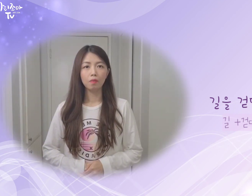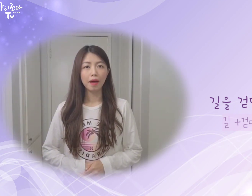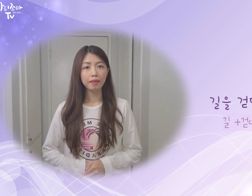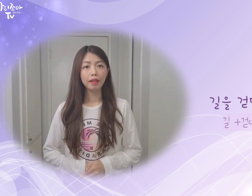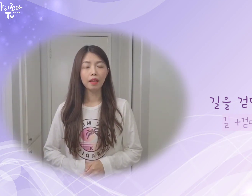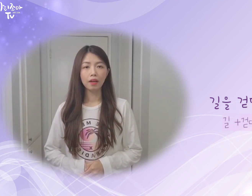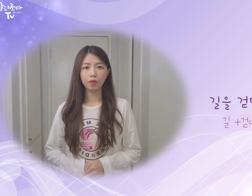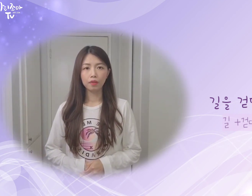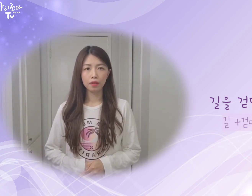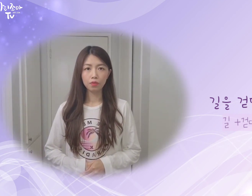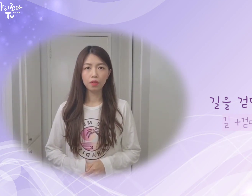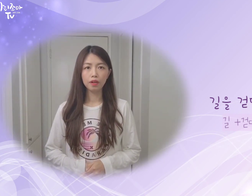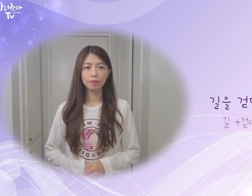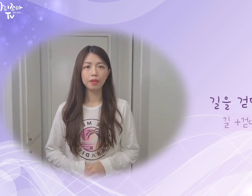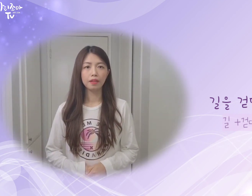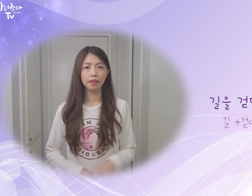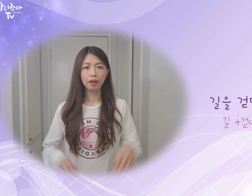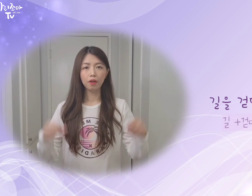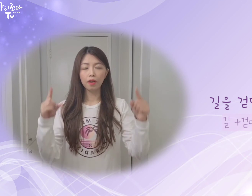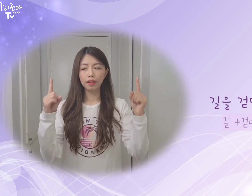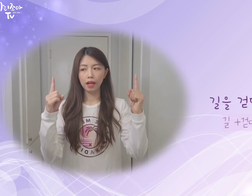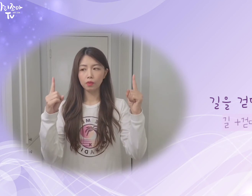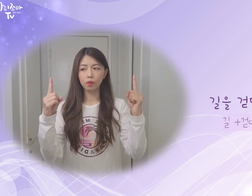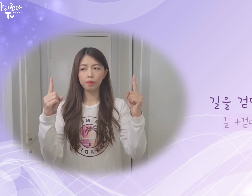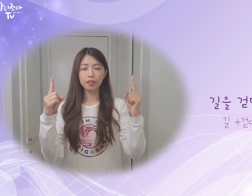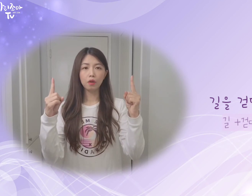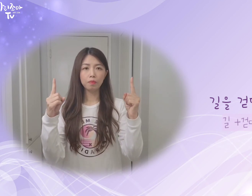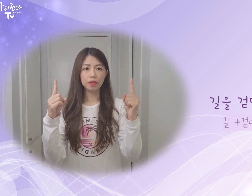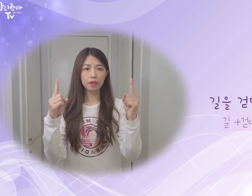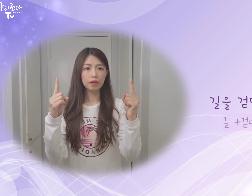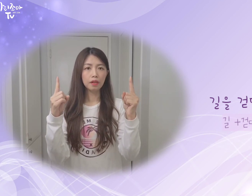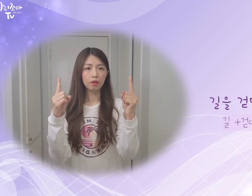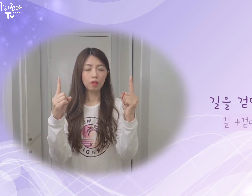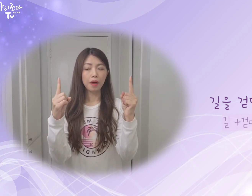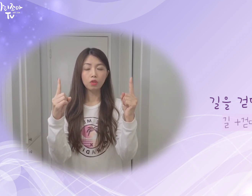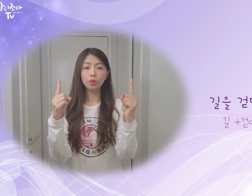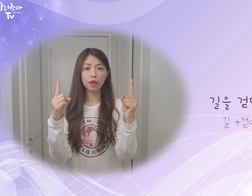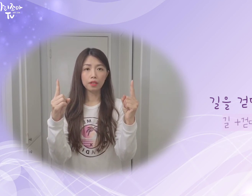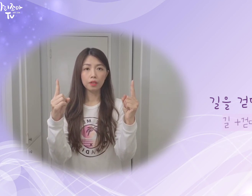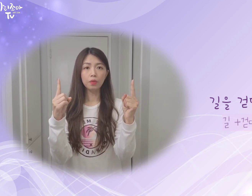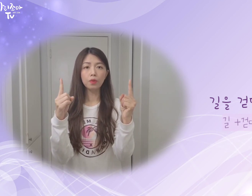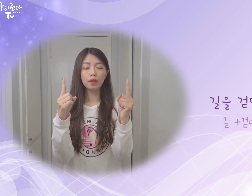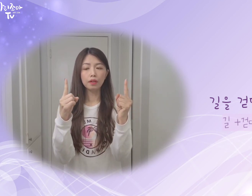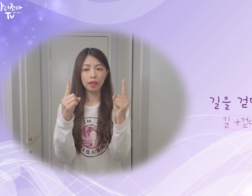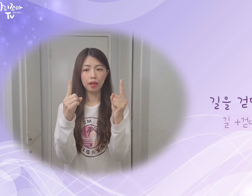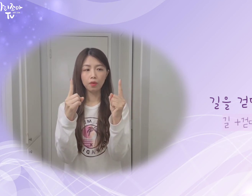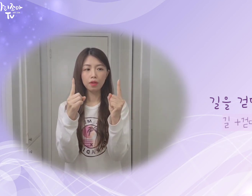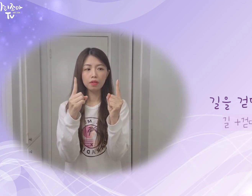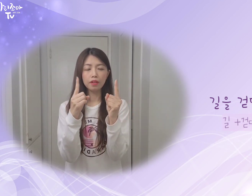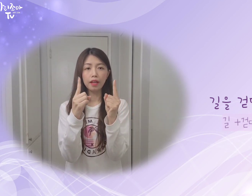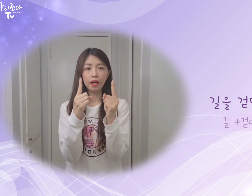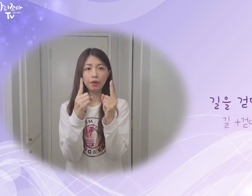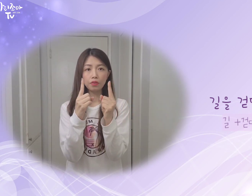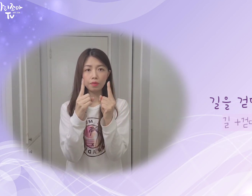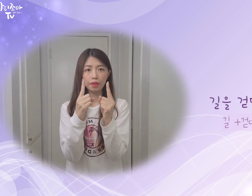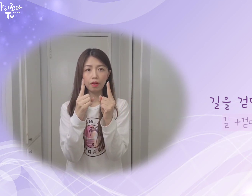만나다 라고 한 뜻의 수어를 하시면 되는데요. 양손 엄지 검지를 이렇게 마주 보게 하시고. 그대로 천천히 다가와 주시면 돼요.